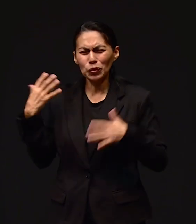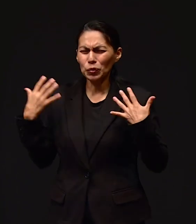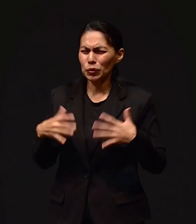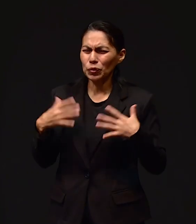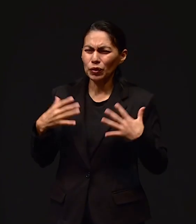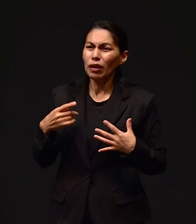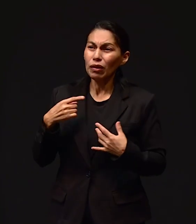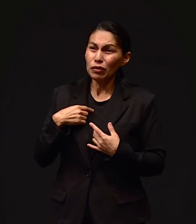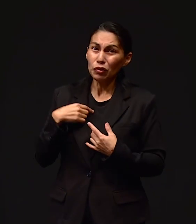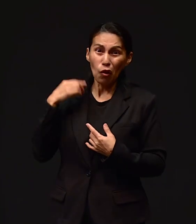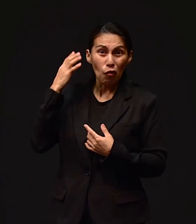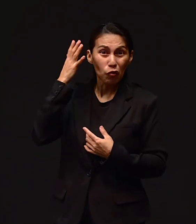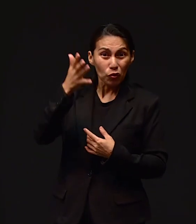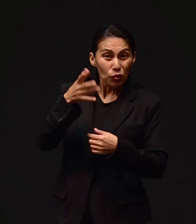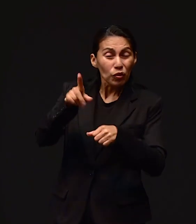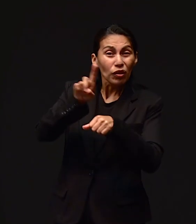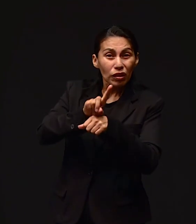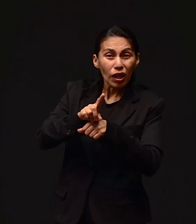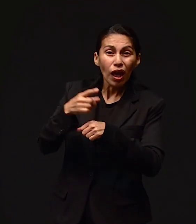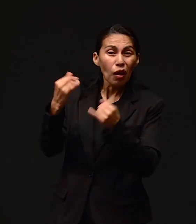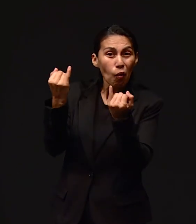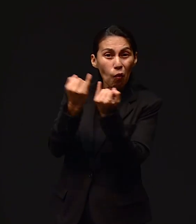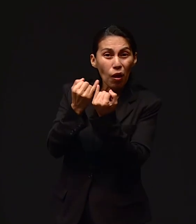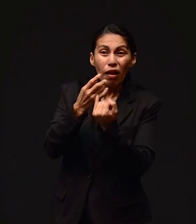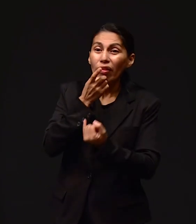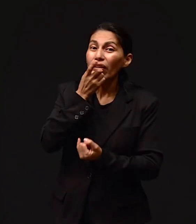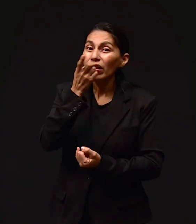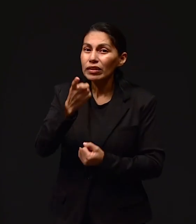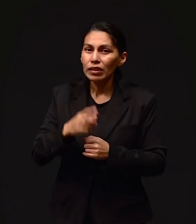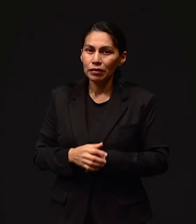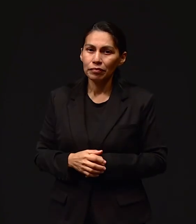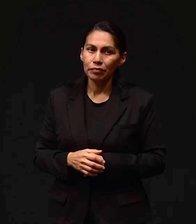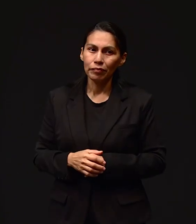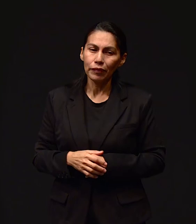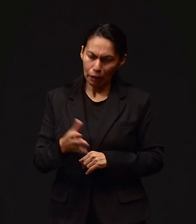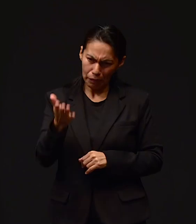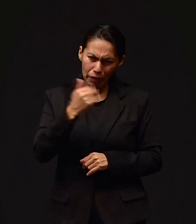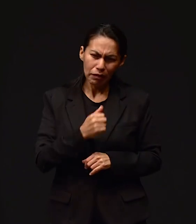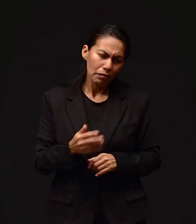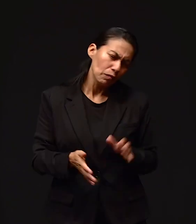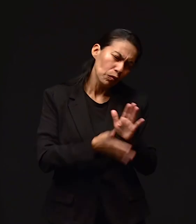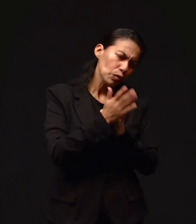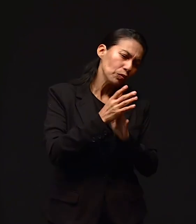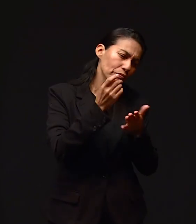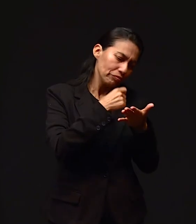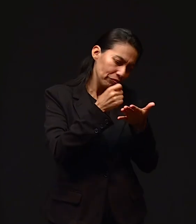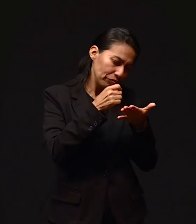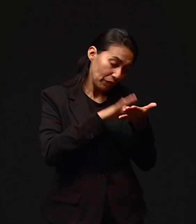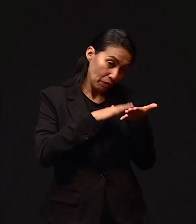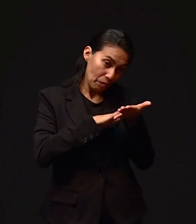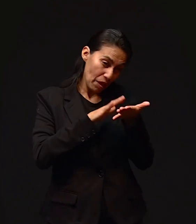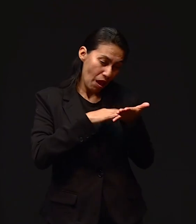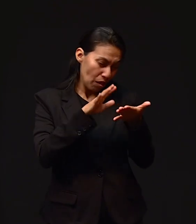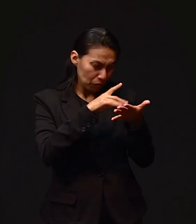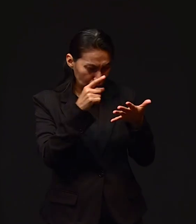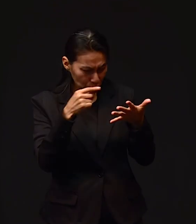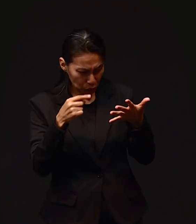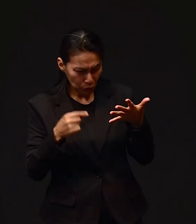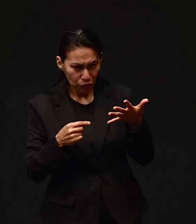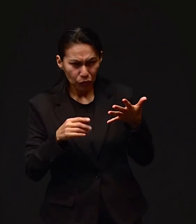¿eh? Dice, ay, así un día yo quiero decirle, así como usted está feliz ahorita. Me dice, pues, véngase. Y ya me arreglo todos los papeles.